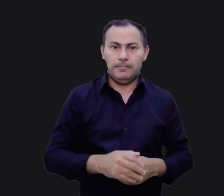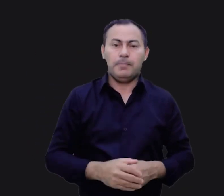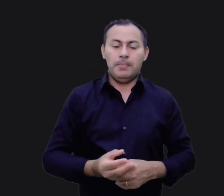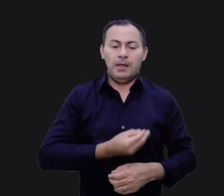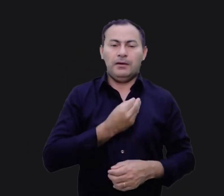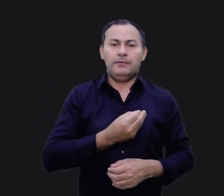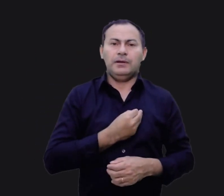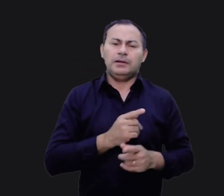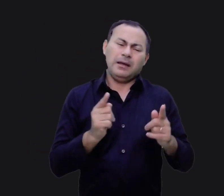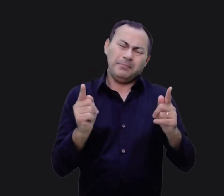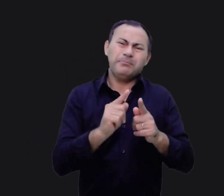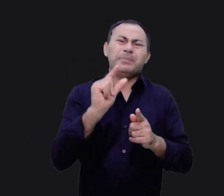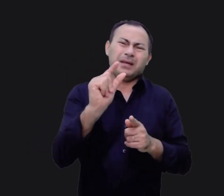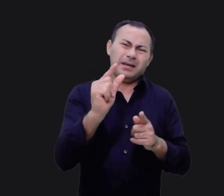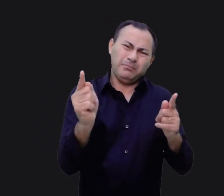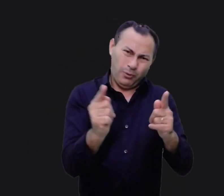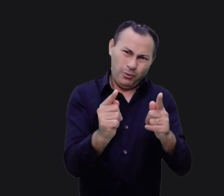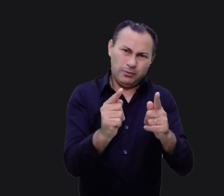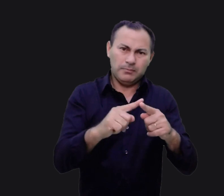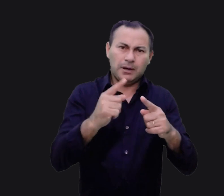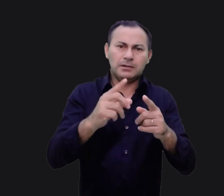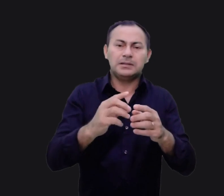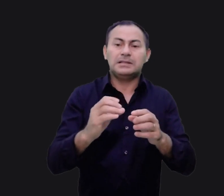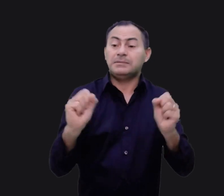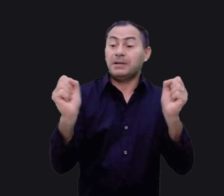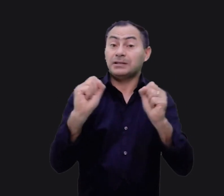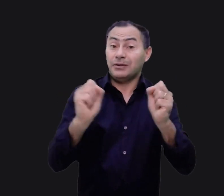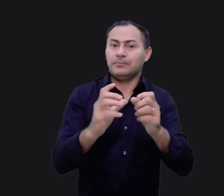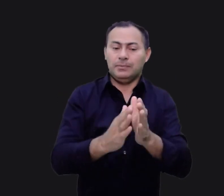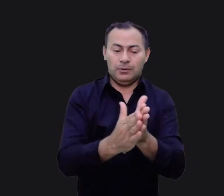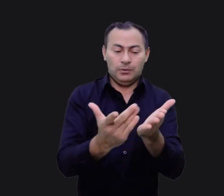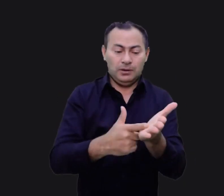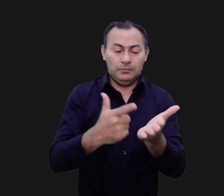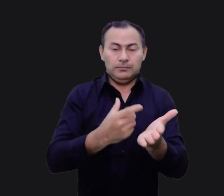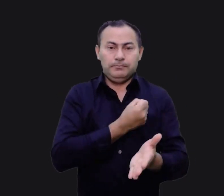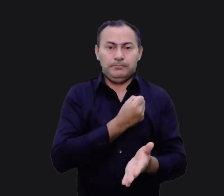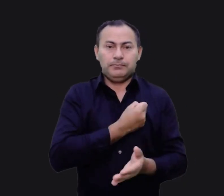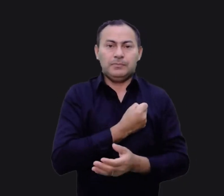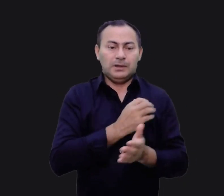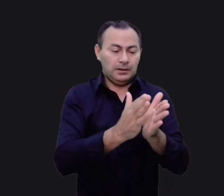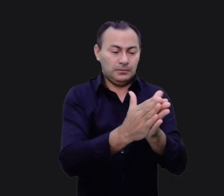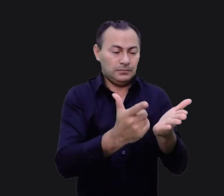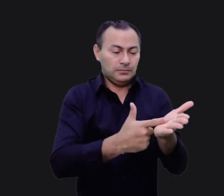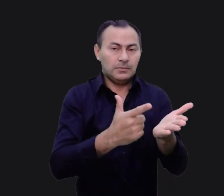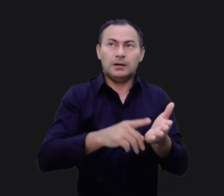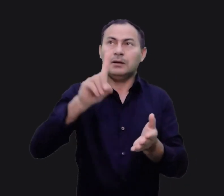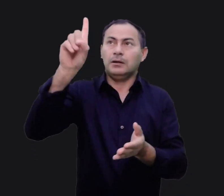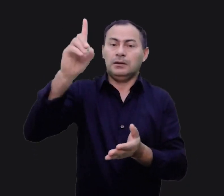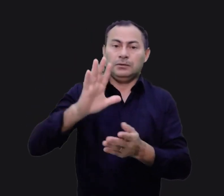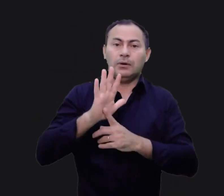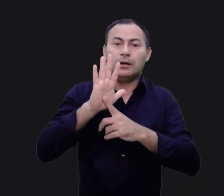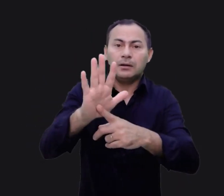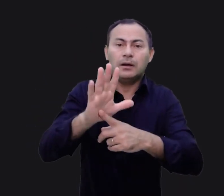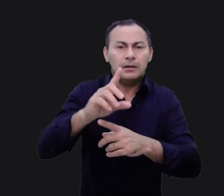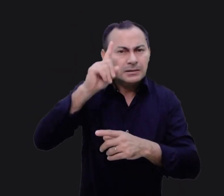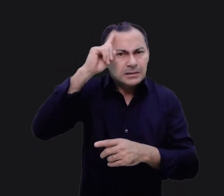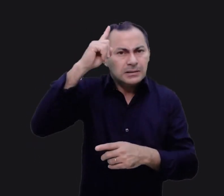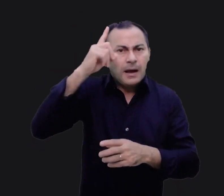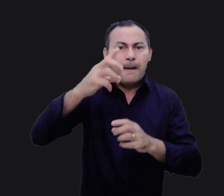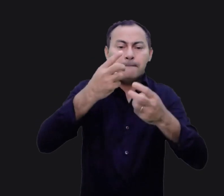A vida é curta demais e demais preciosa. O livro de Números está nas escrituras para nos alertar que a paciência